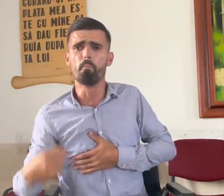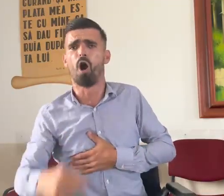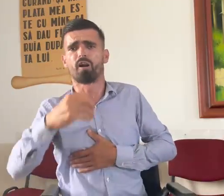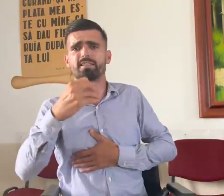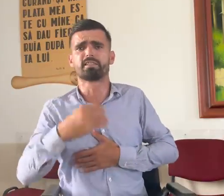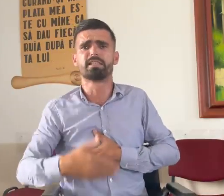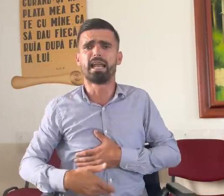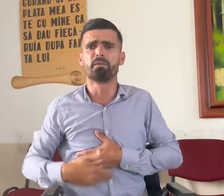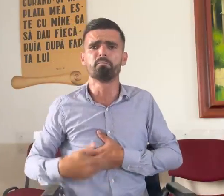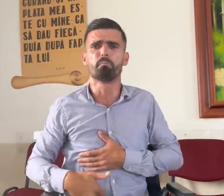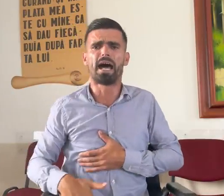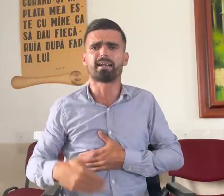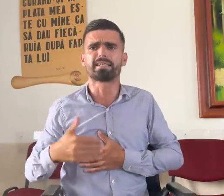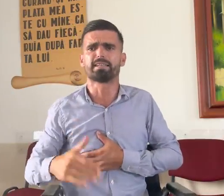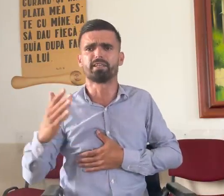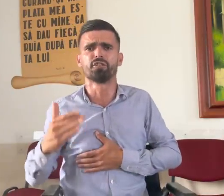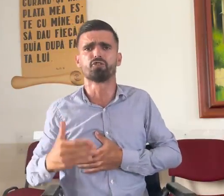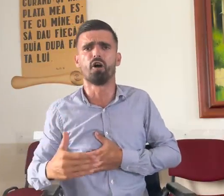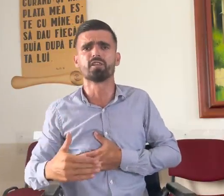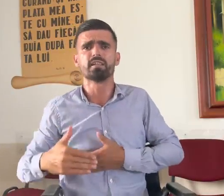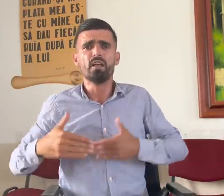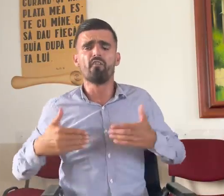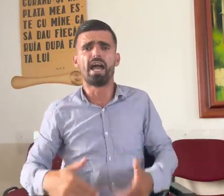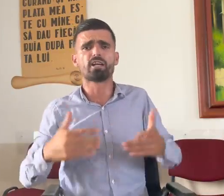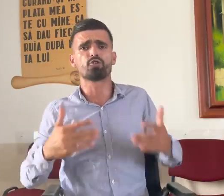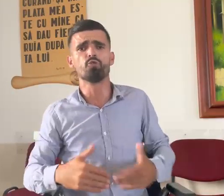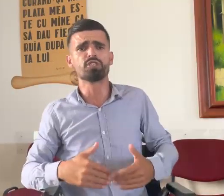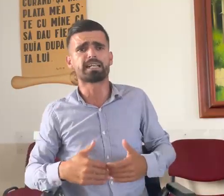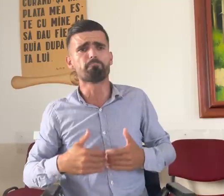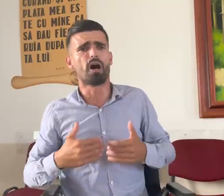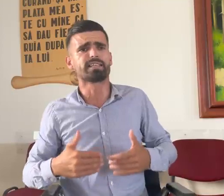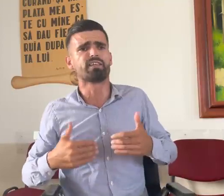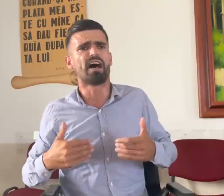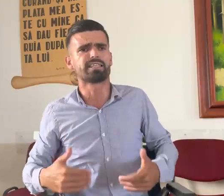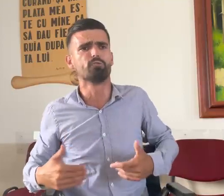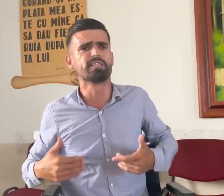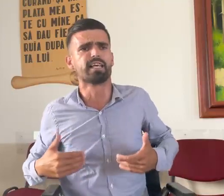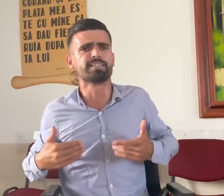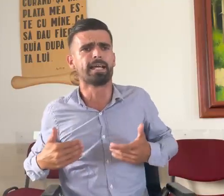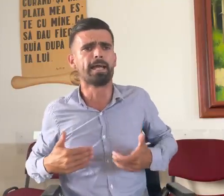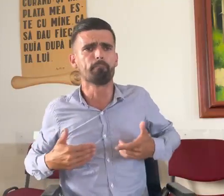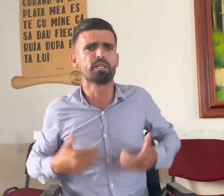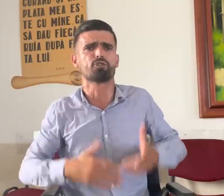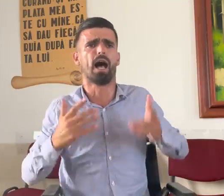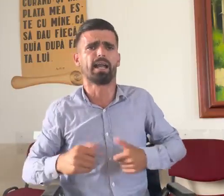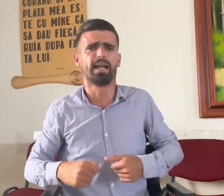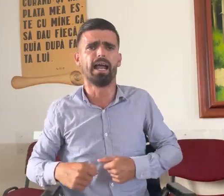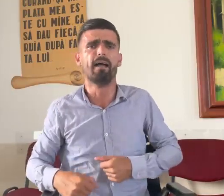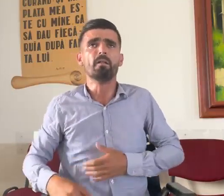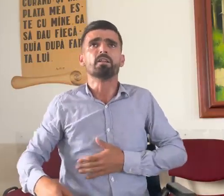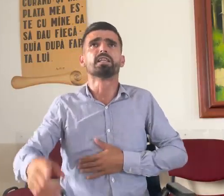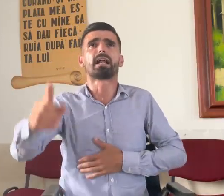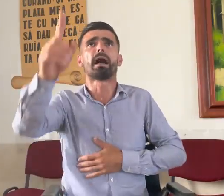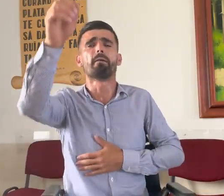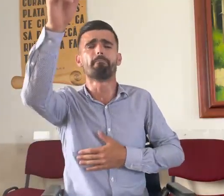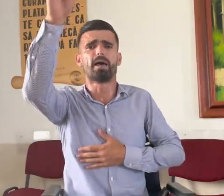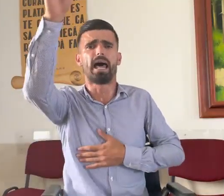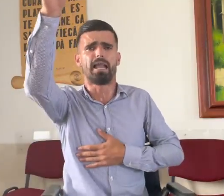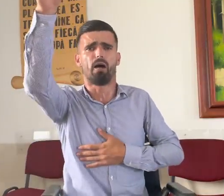mort de la partea de din jos, vei ajunge că poate va trebui să stăi în picioarele, dar am apelat la